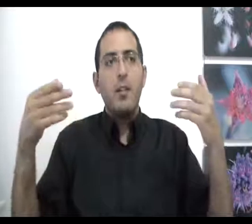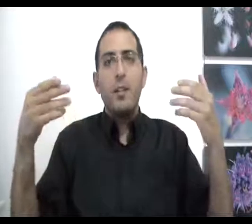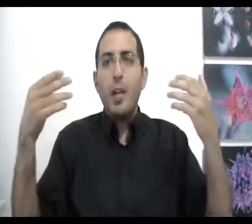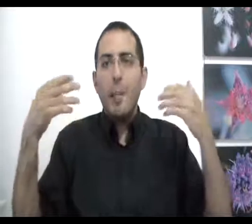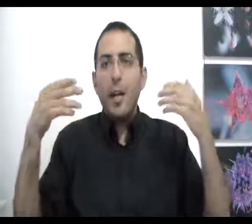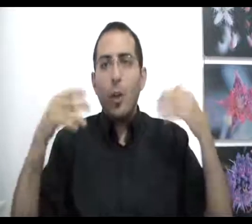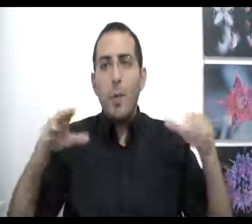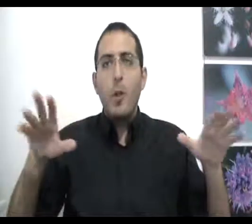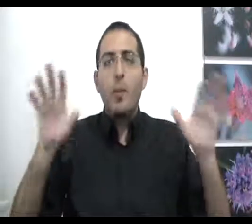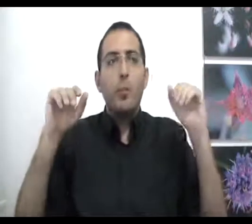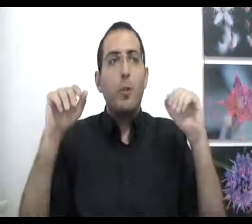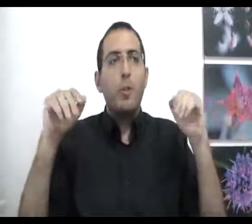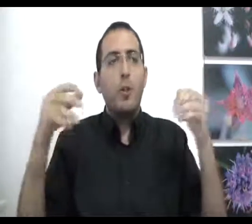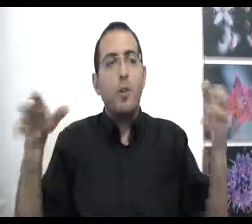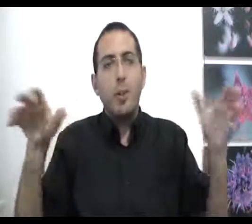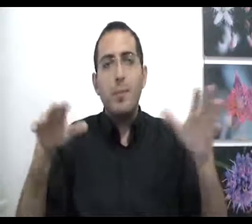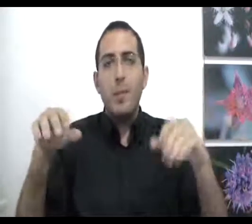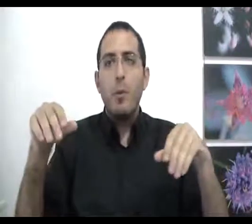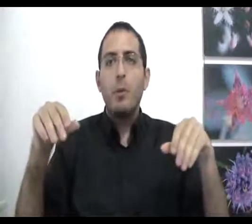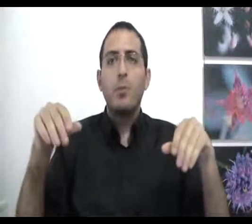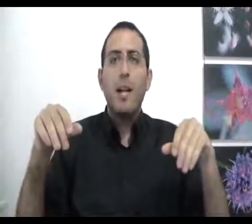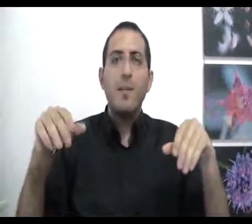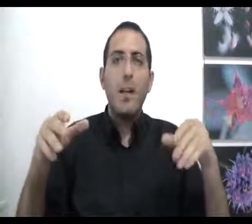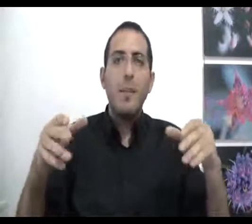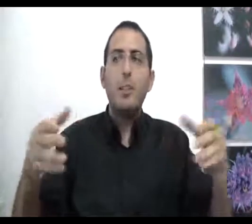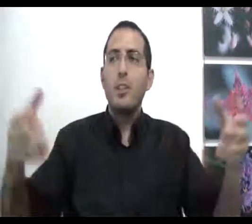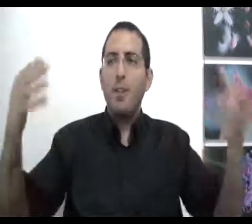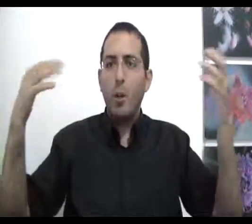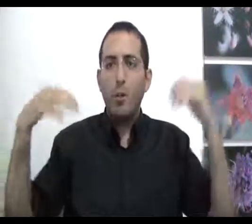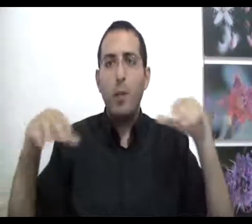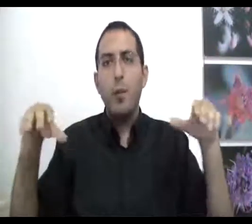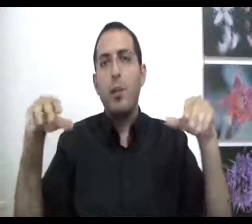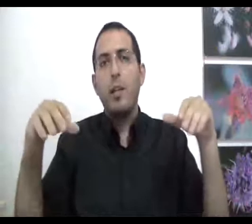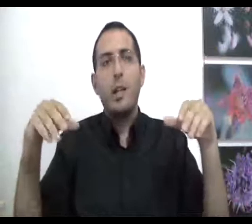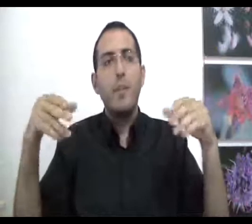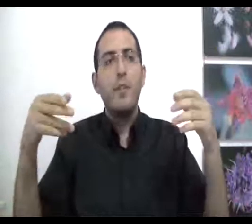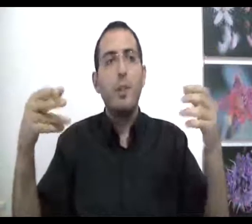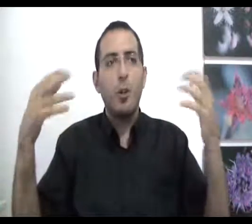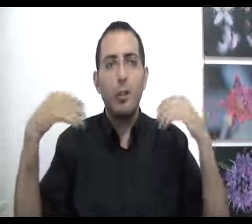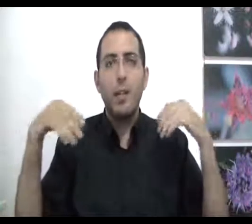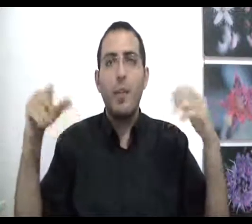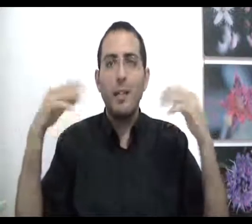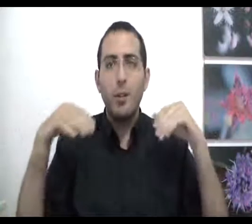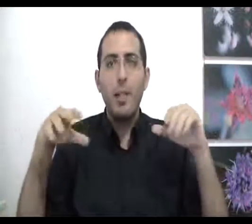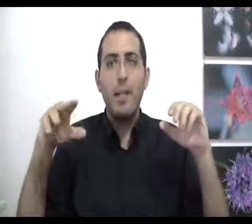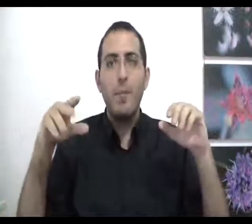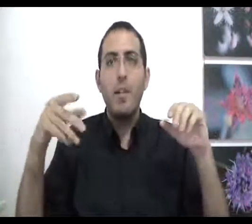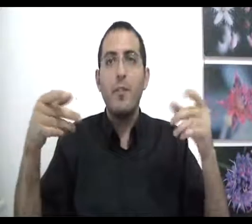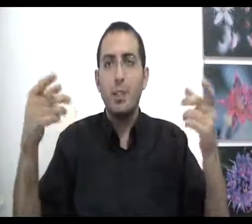ושמה כל המקומות היו באותו מקום, וכל הזמנים היו באותו זמן, והאמת היא שיש דבר עוד יותר עמוק כי גם לפני שהכל נוצר גם אז הכל היה קיים לפני